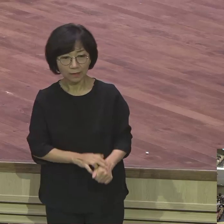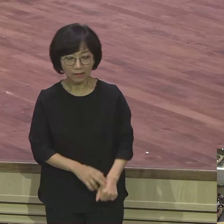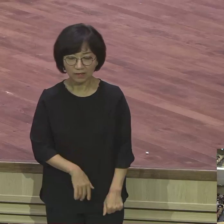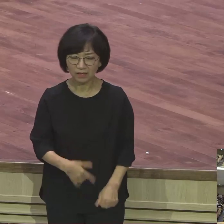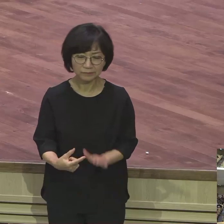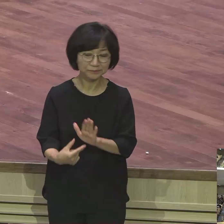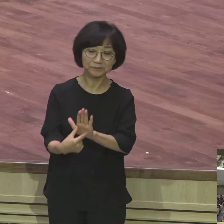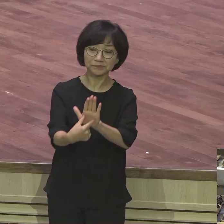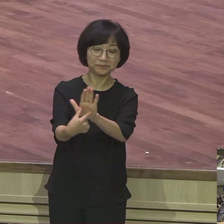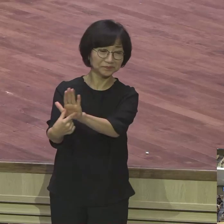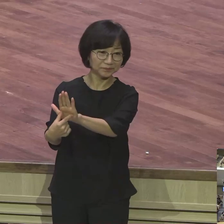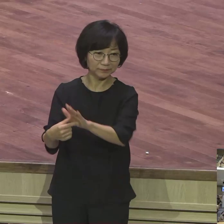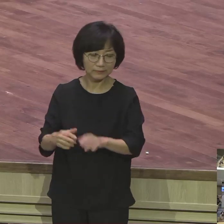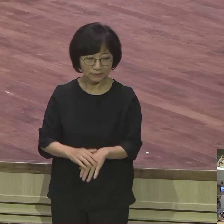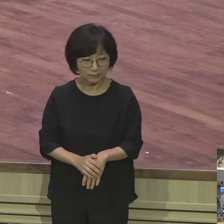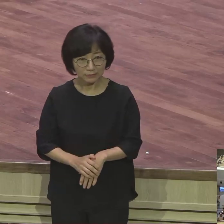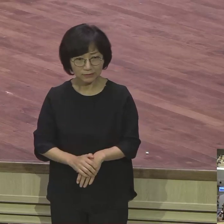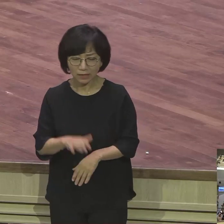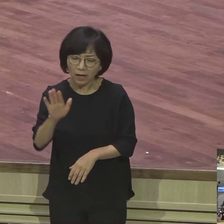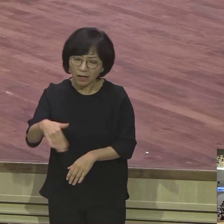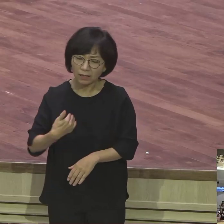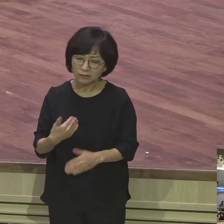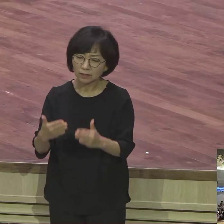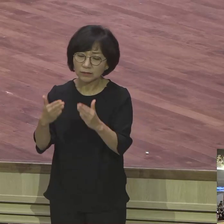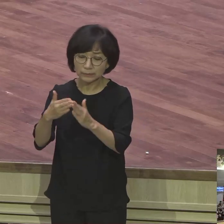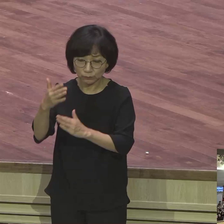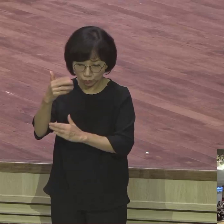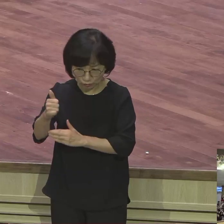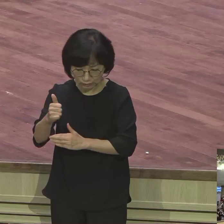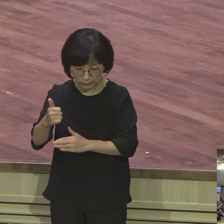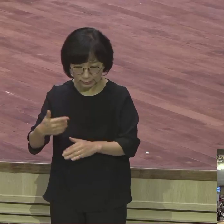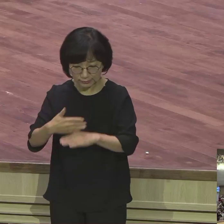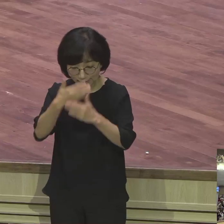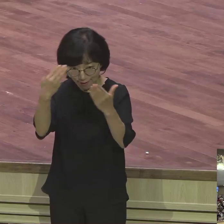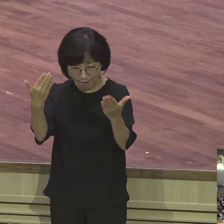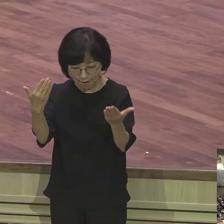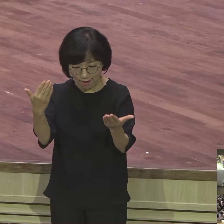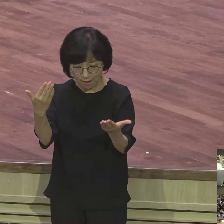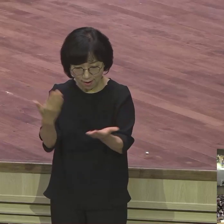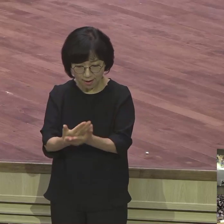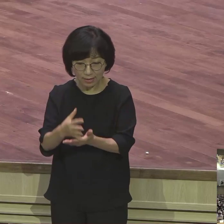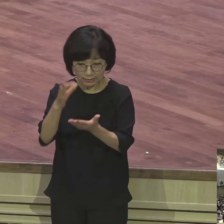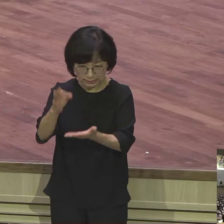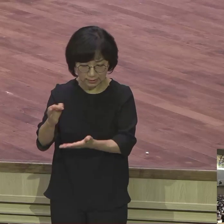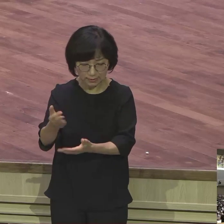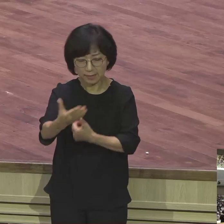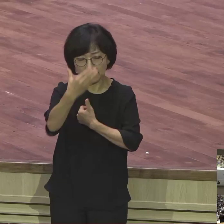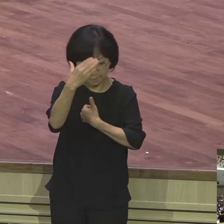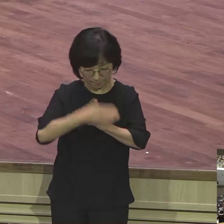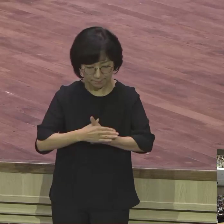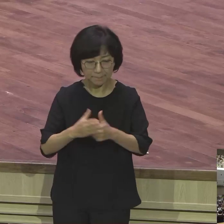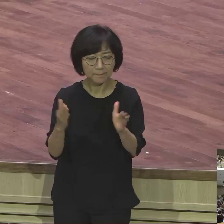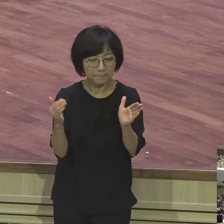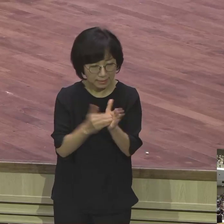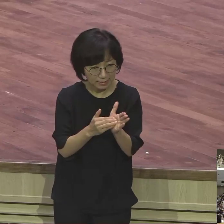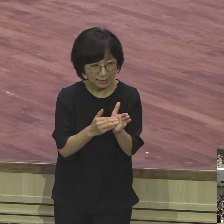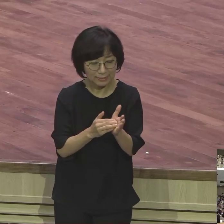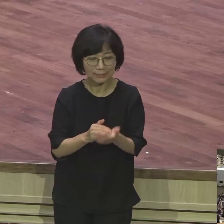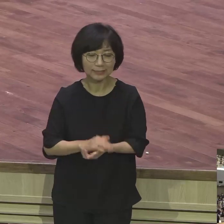주인의 아내에게 이르되 내 주인이 집안의 모든 소위를 간섭하지 아니하고 다 내 손에 위탁하였으니 이 집에는 나보다